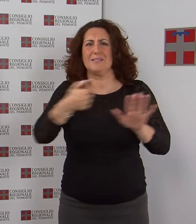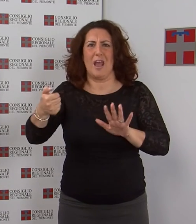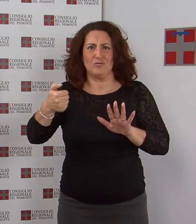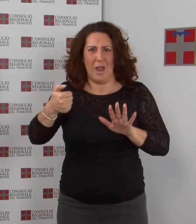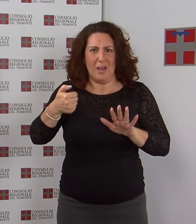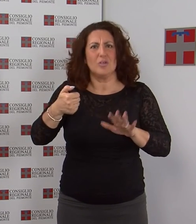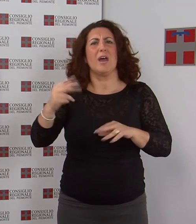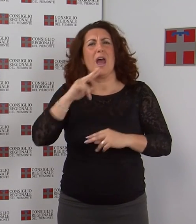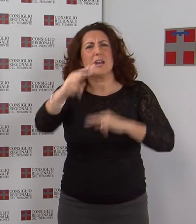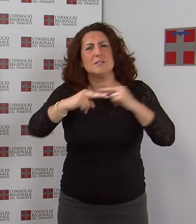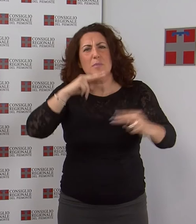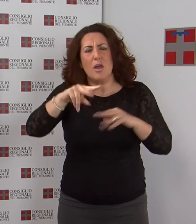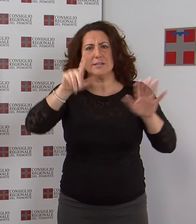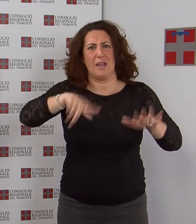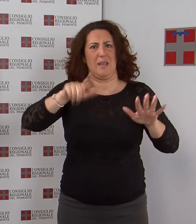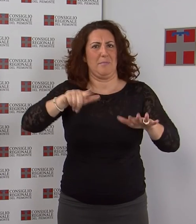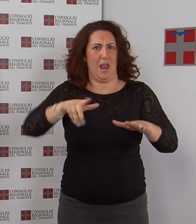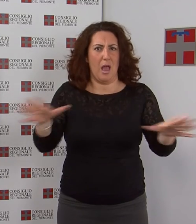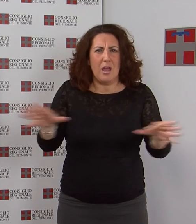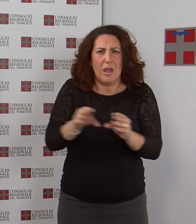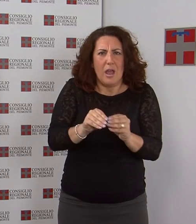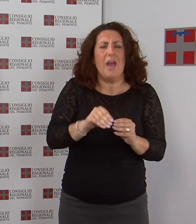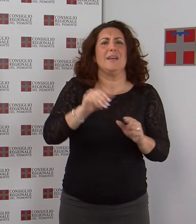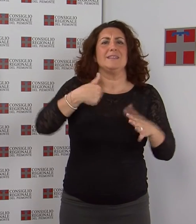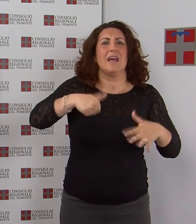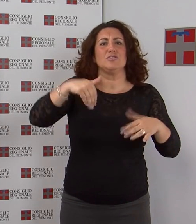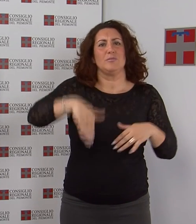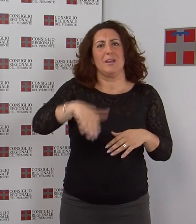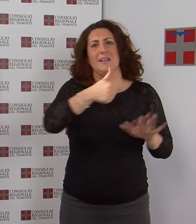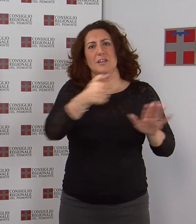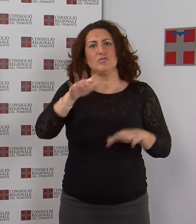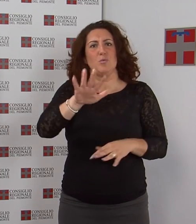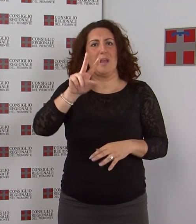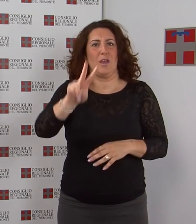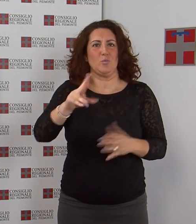per un totale di 16.652 pagine in 34 tomi